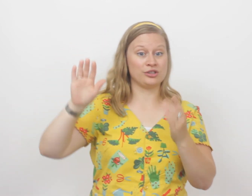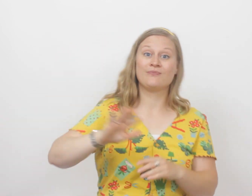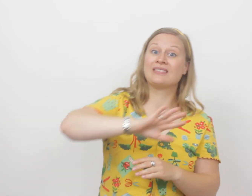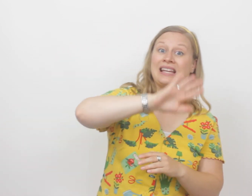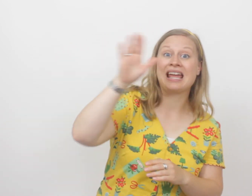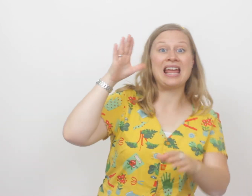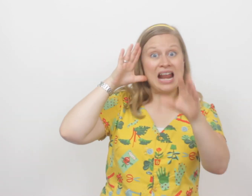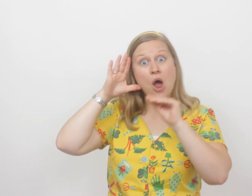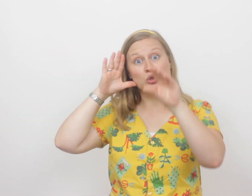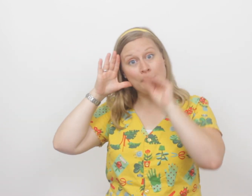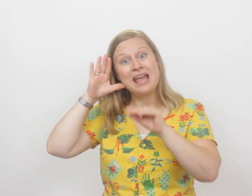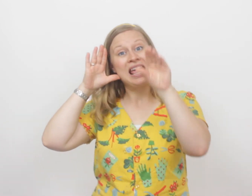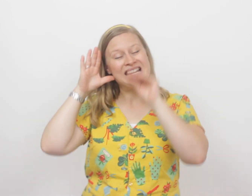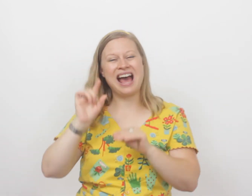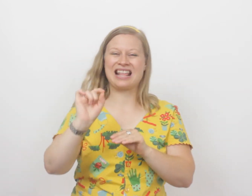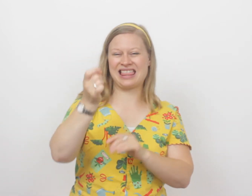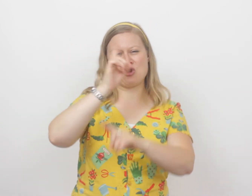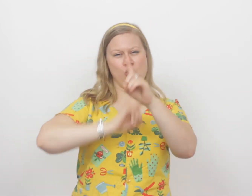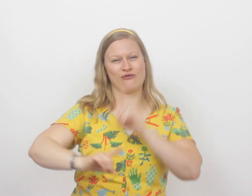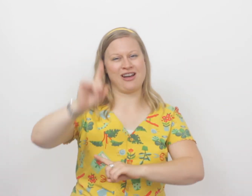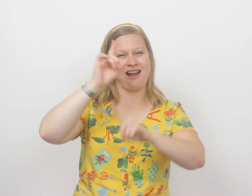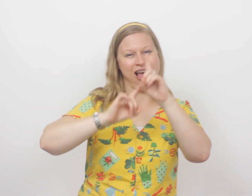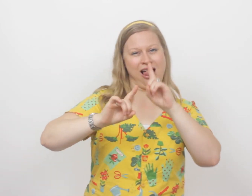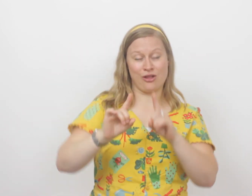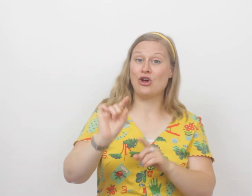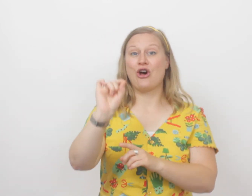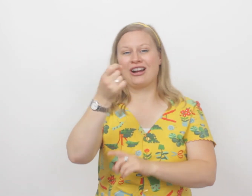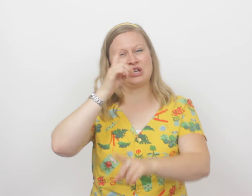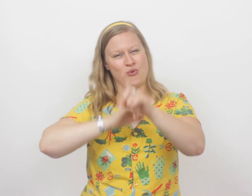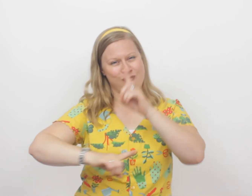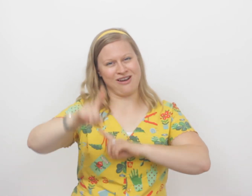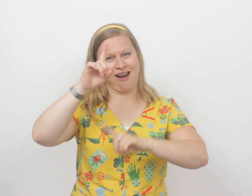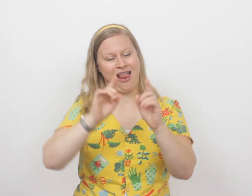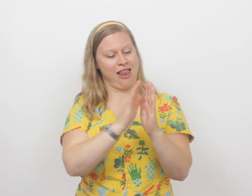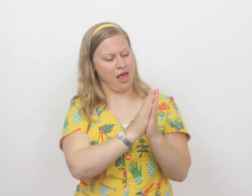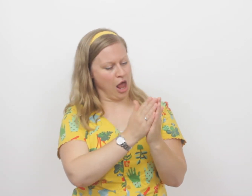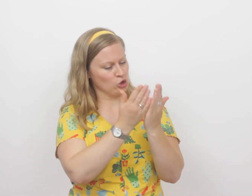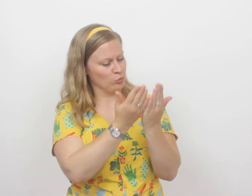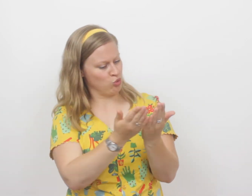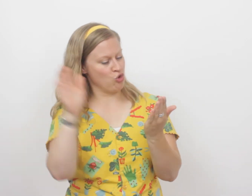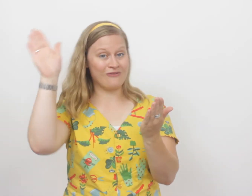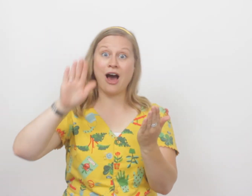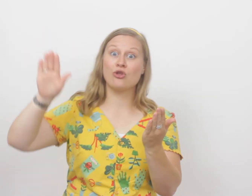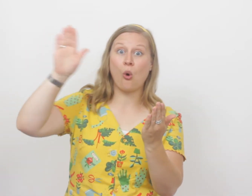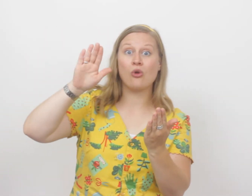Hey luister mee naar een nieuw verhaal, een nieuw verhaal uit het boek van God.